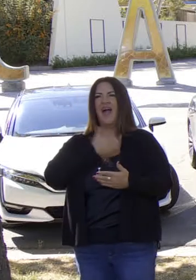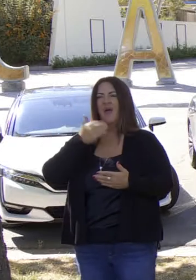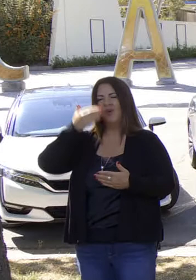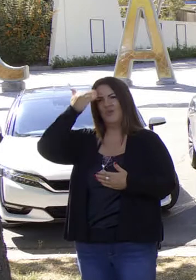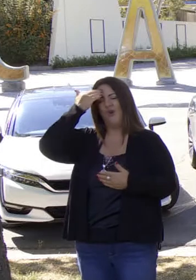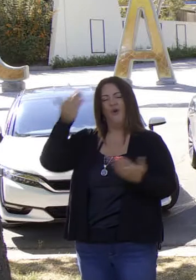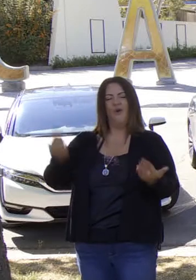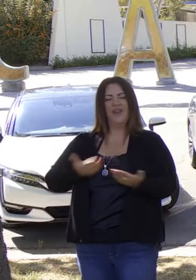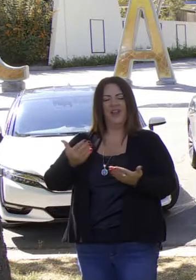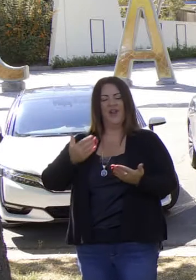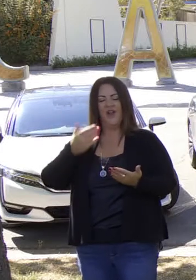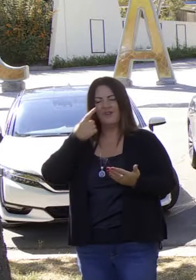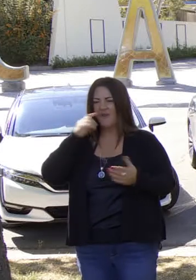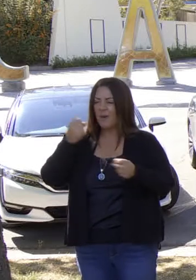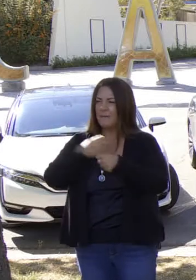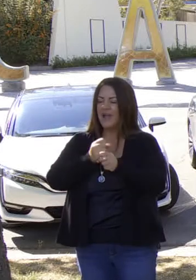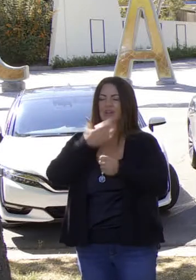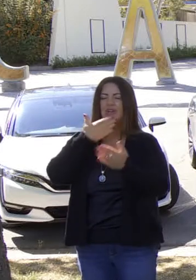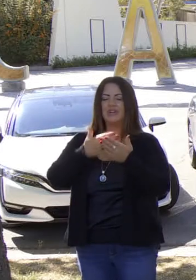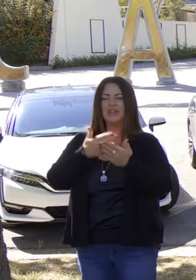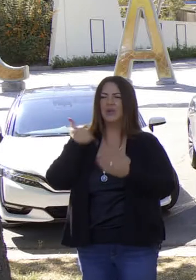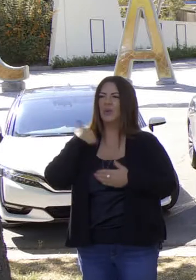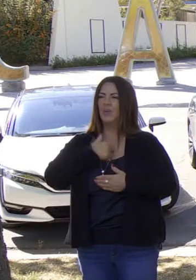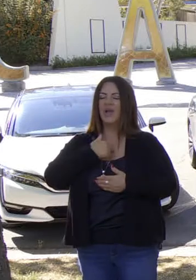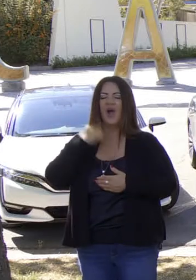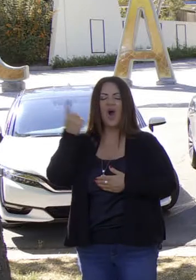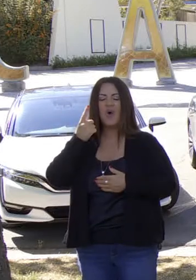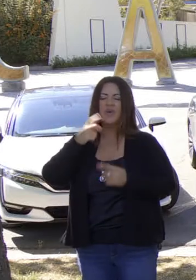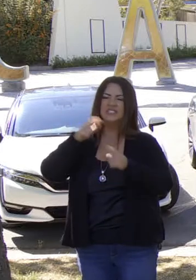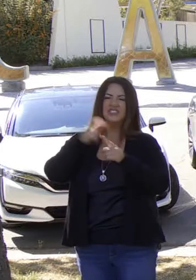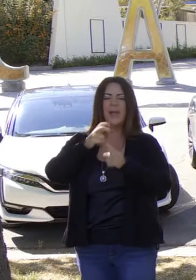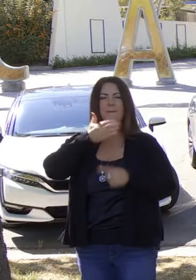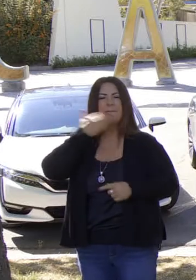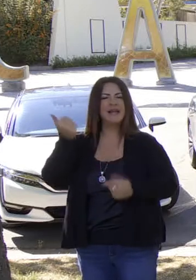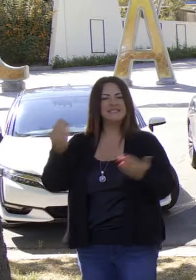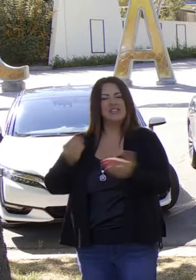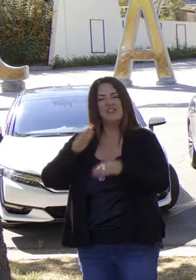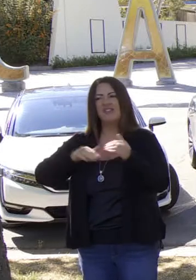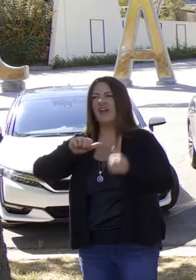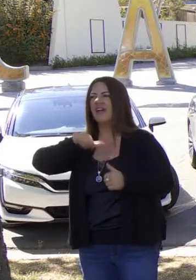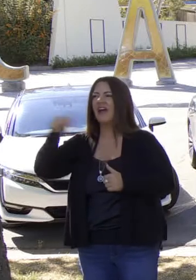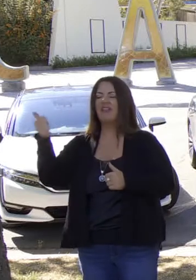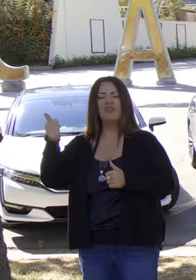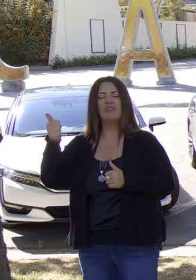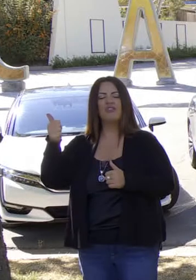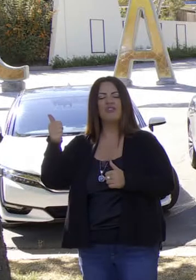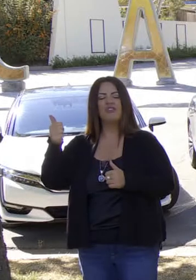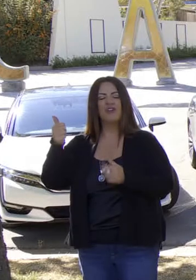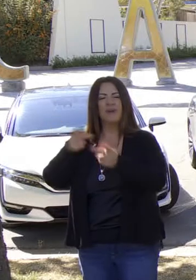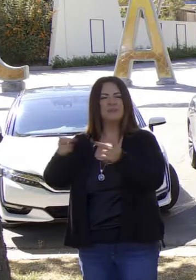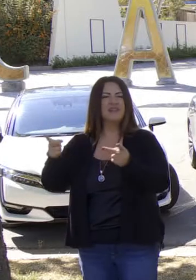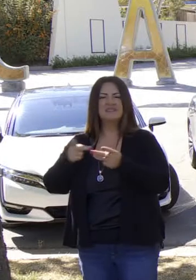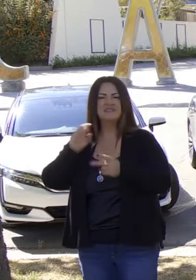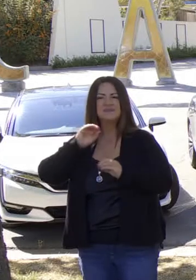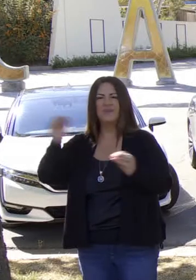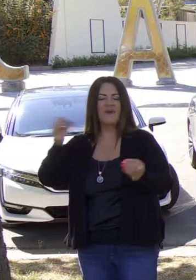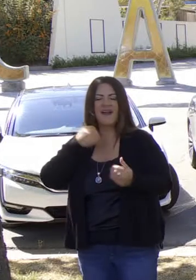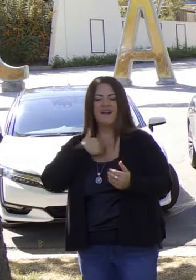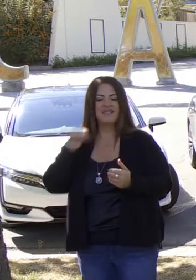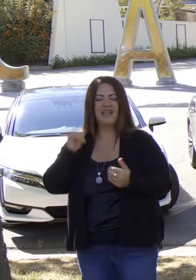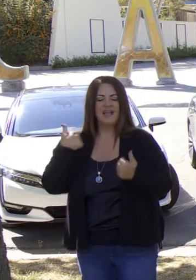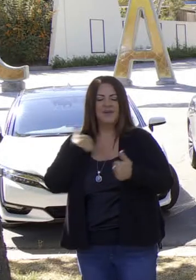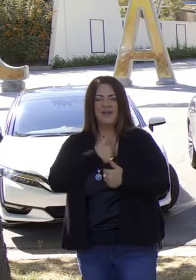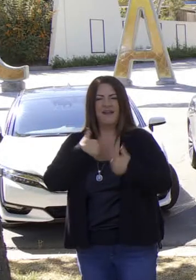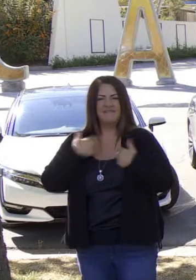Ese es el juego de California y lo hacemos mejor que cualquier otro estado. Muchas gracias a Mary, que va a hablar en un